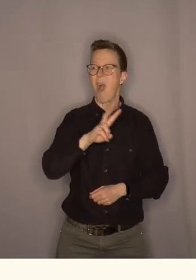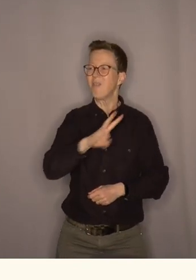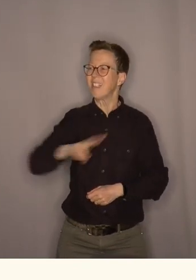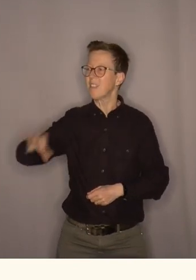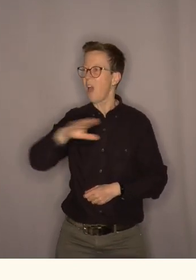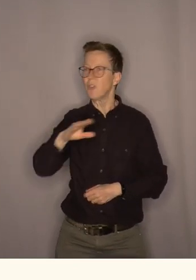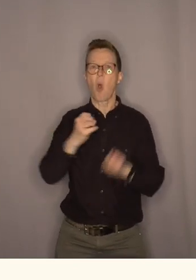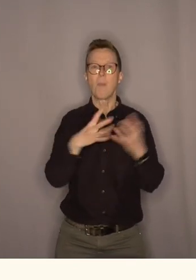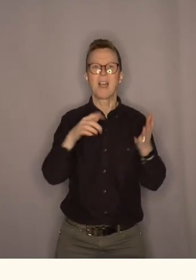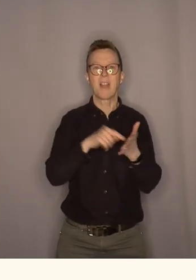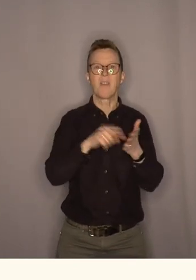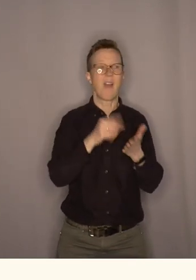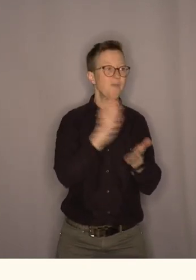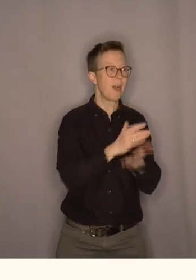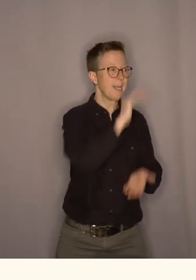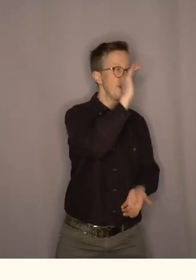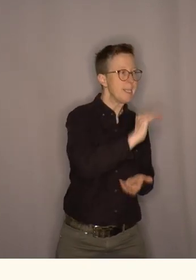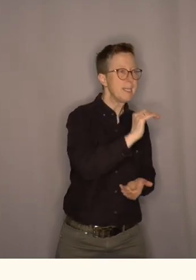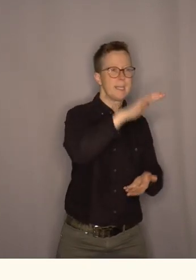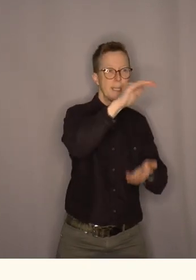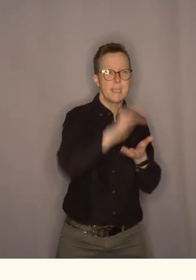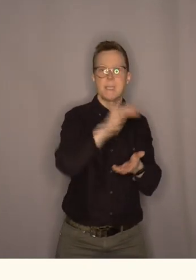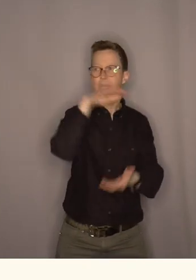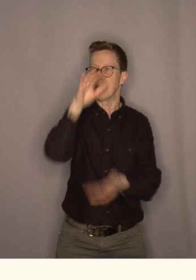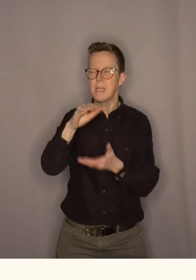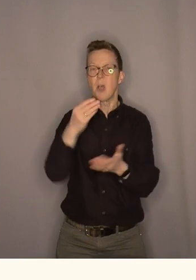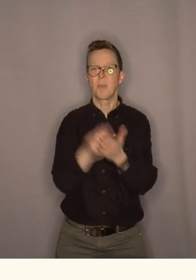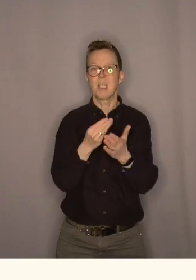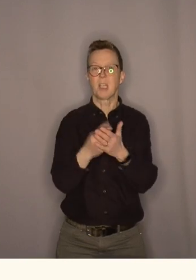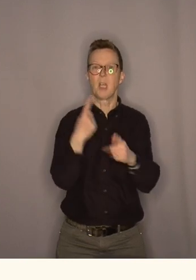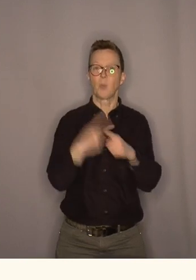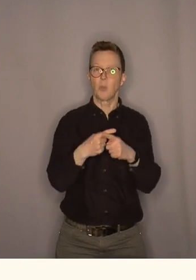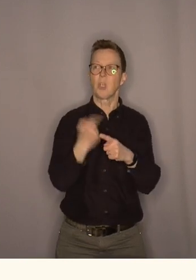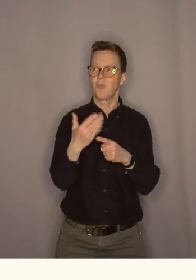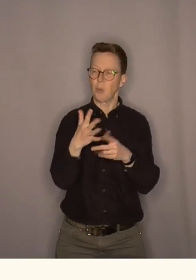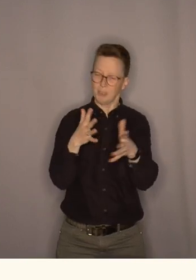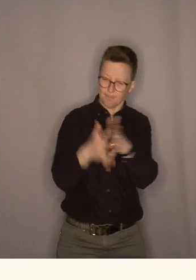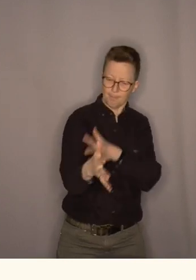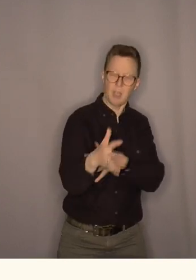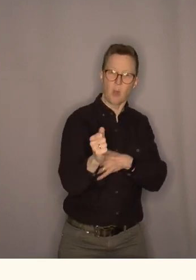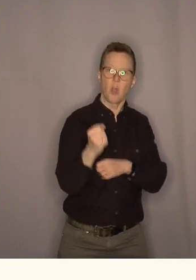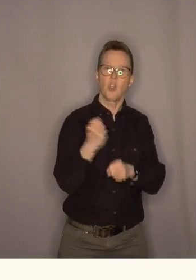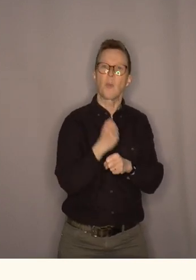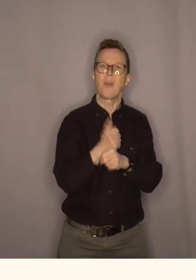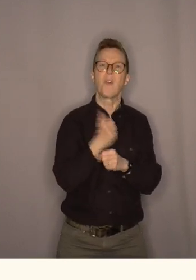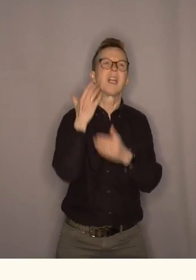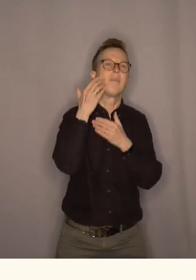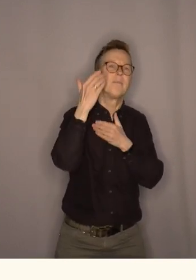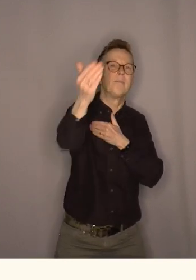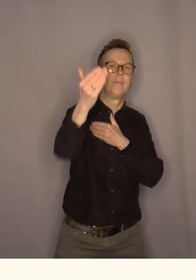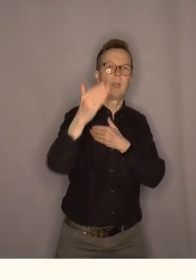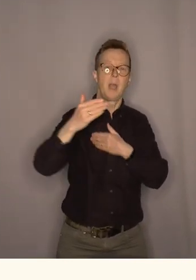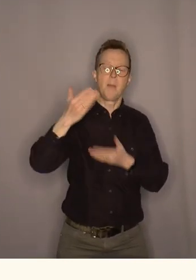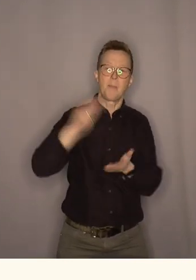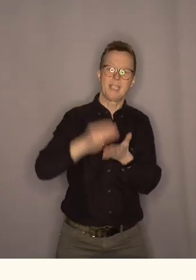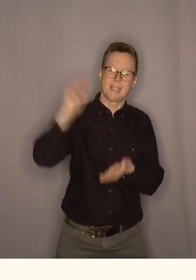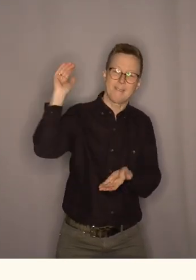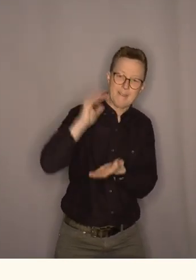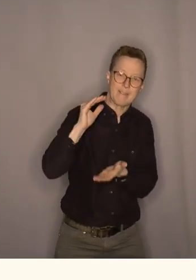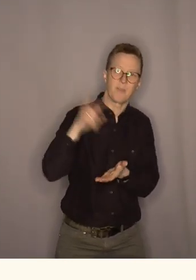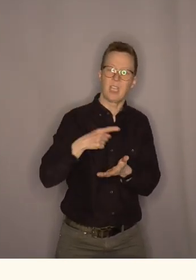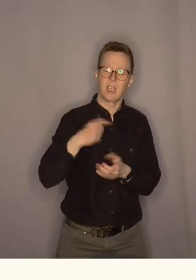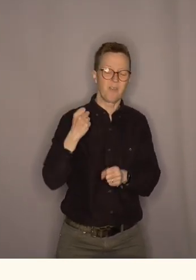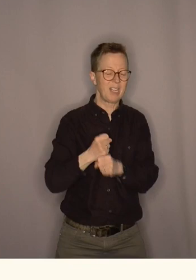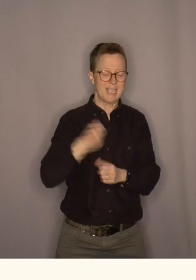andre steder så har vi fått ned prisene og vi har også fått gjennomslag som sier at man skal jobbe for å få ned prisene så der har vi gjort en utrettelig innsats